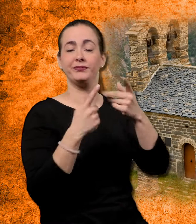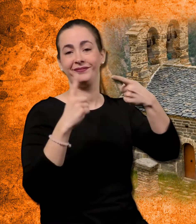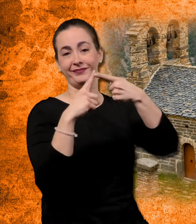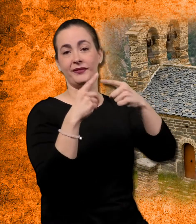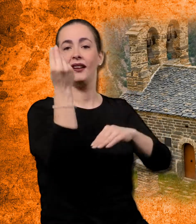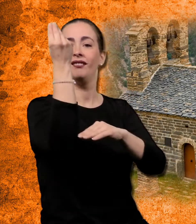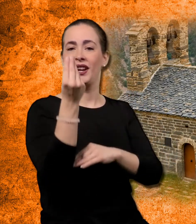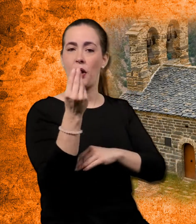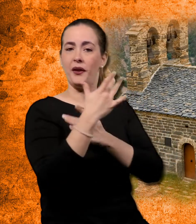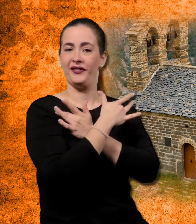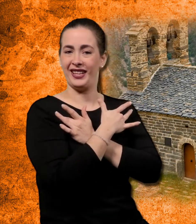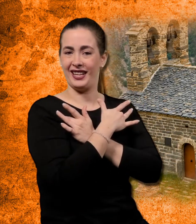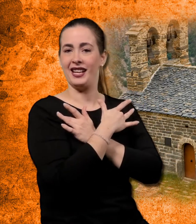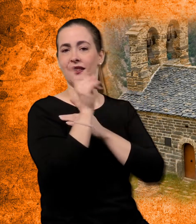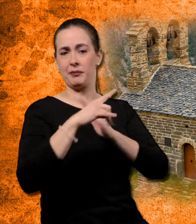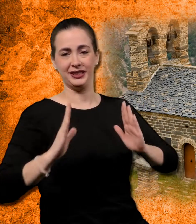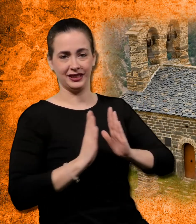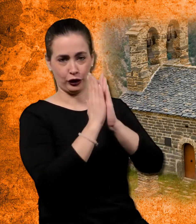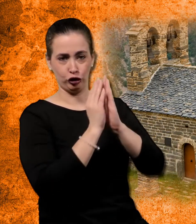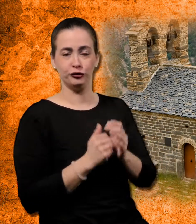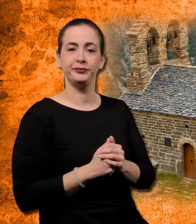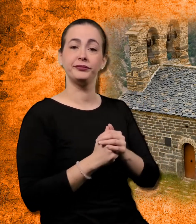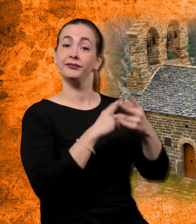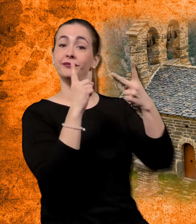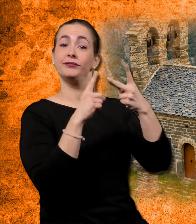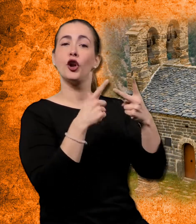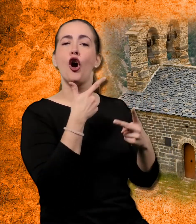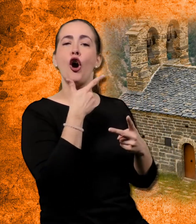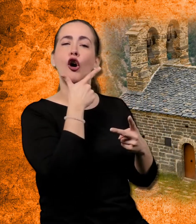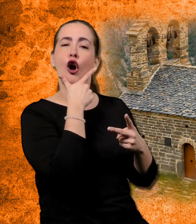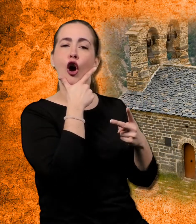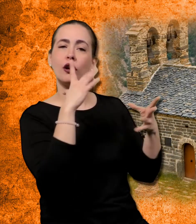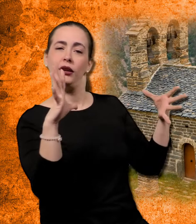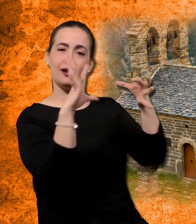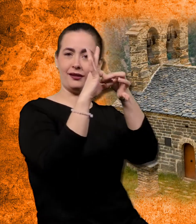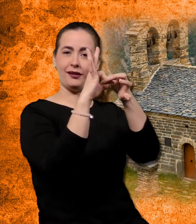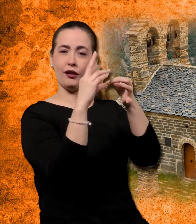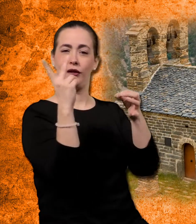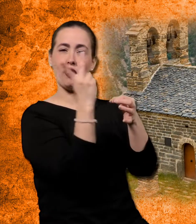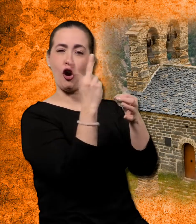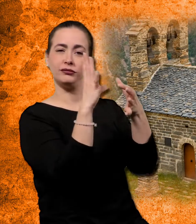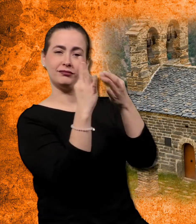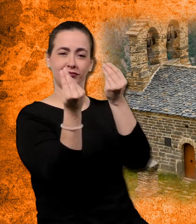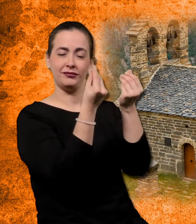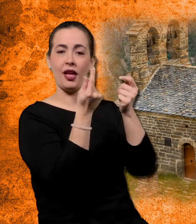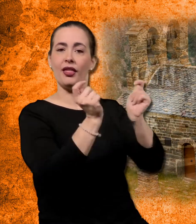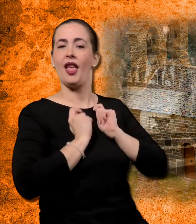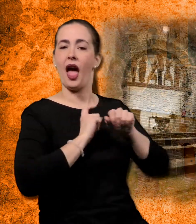de la verge i els sants i la figura dominant del pantocràtor i el joc de colors caracteritzen unes pintures simbòliques i de gran